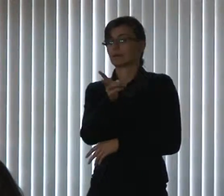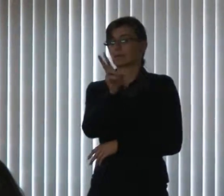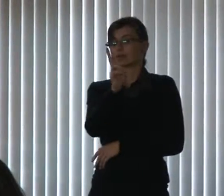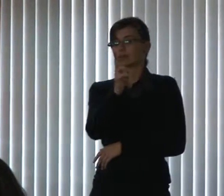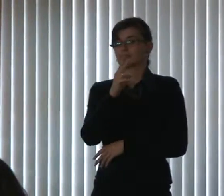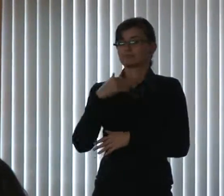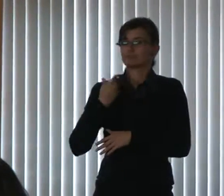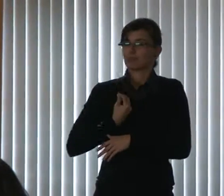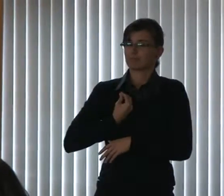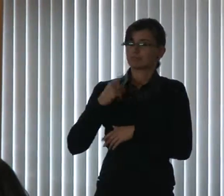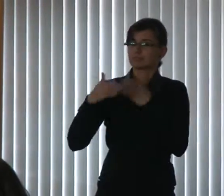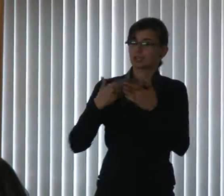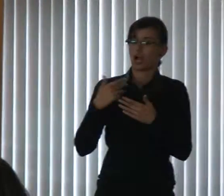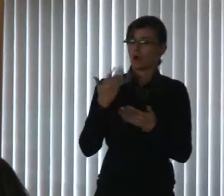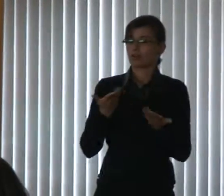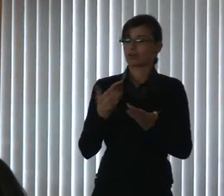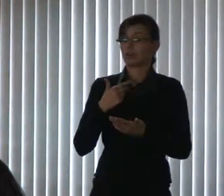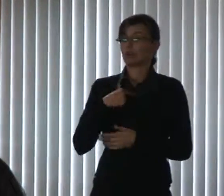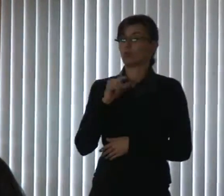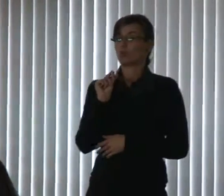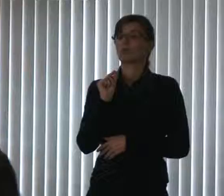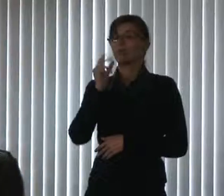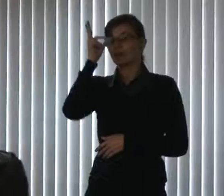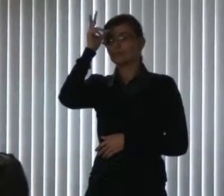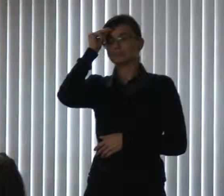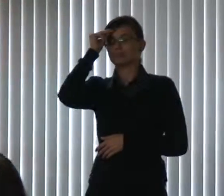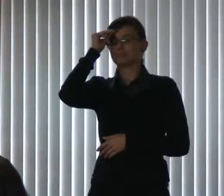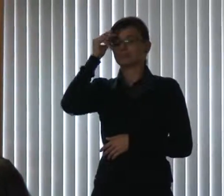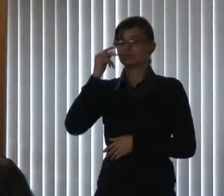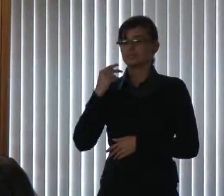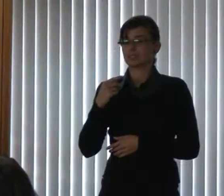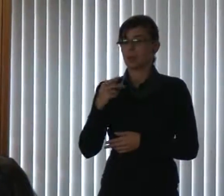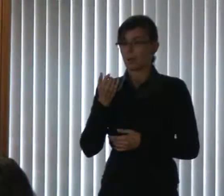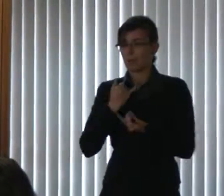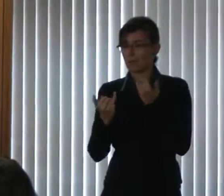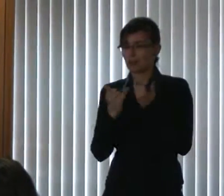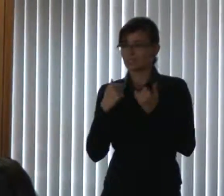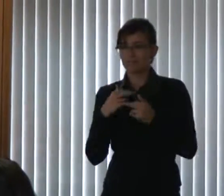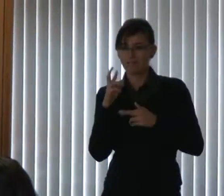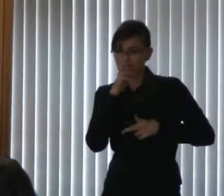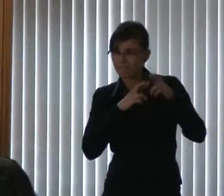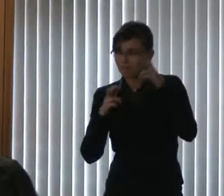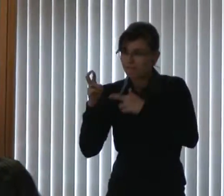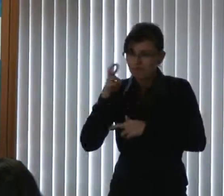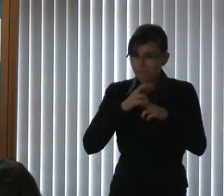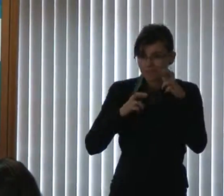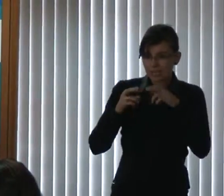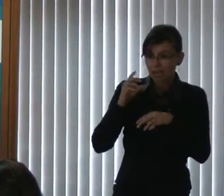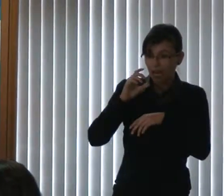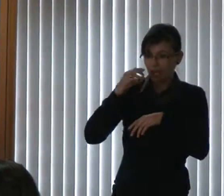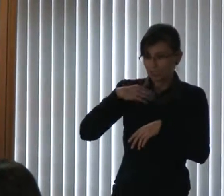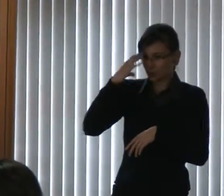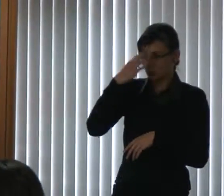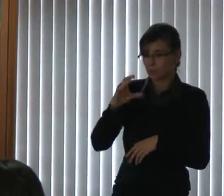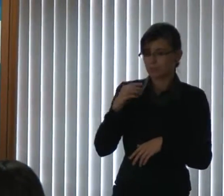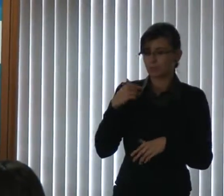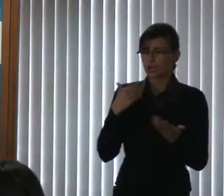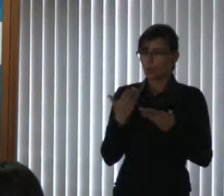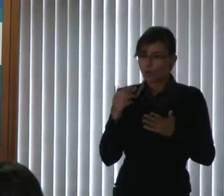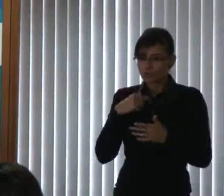aliviado. Eu estou andando na cidade como fiscalizador. Hoje eu fui almoçar no centro, já deu um trupecão, já fui lá falar para cara,